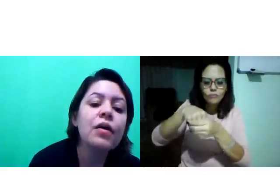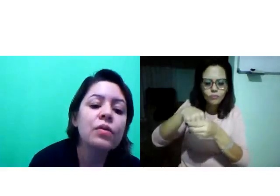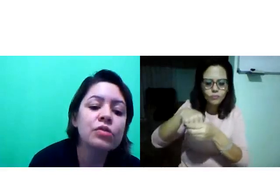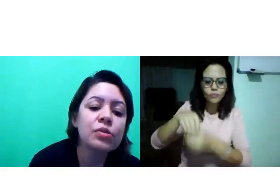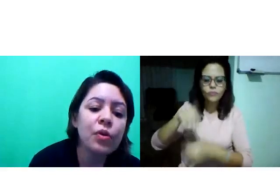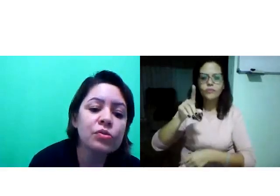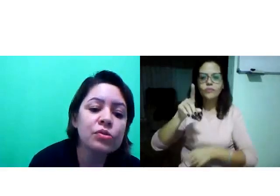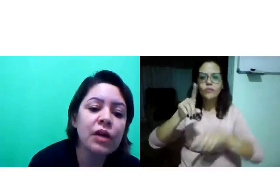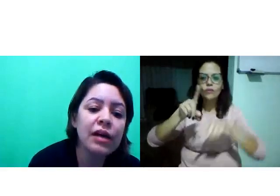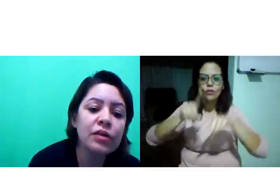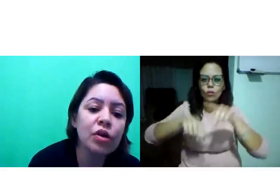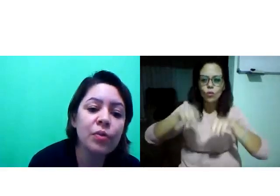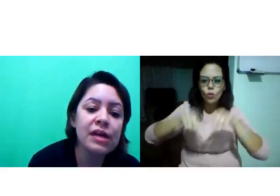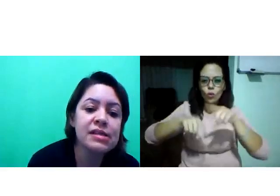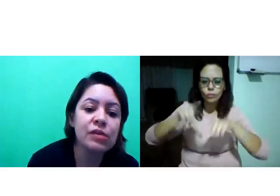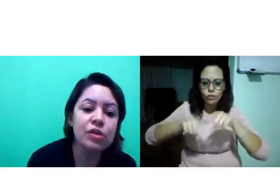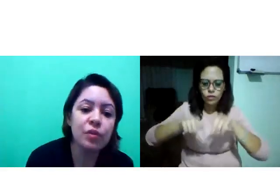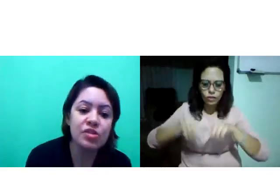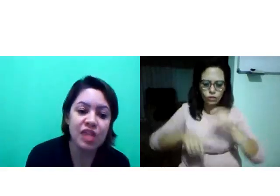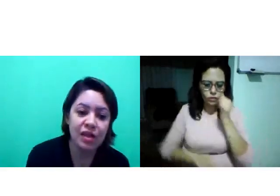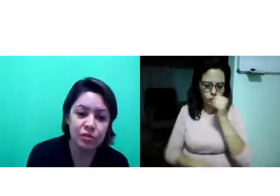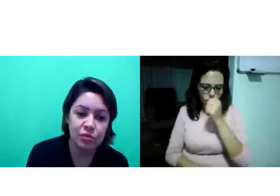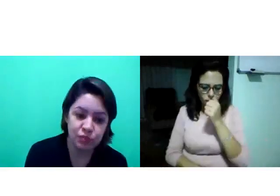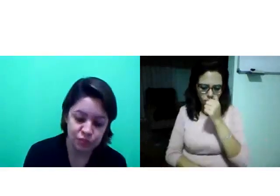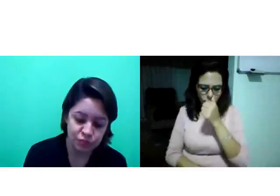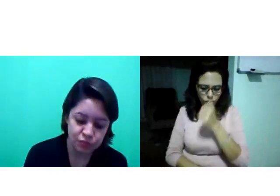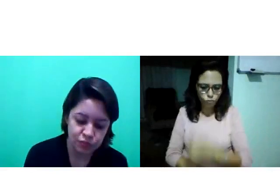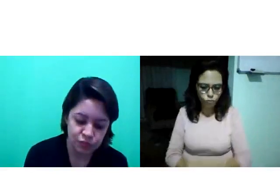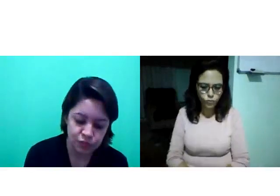Um outro ponto. A incorporação de objeto.